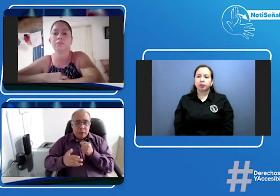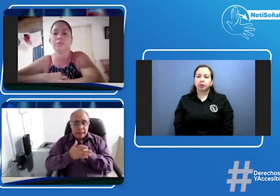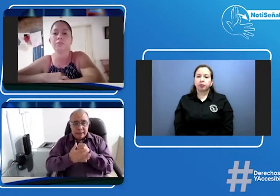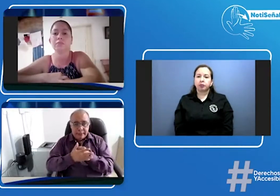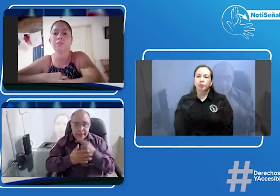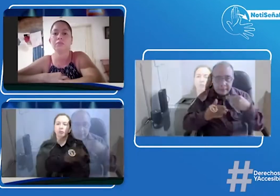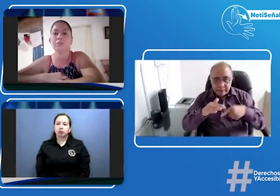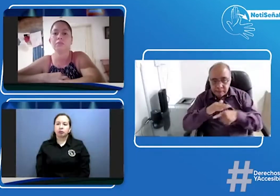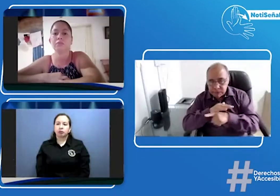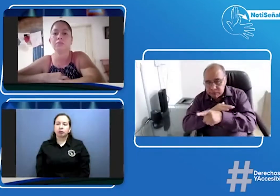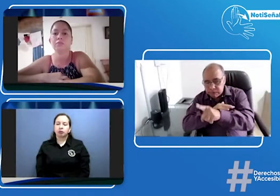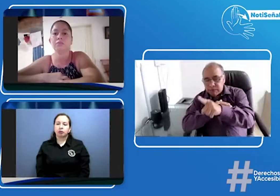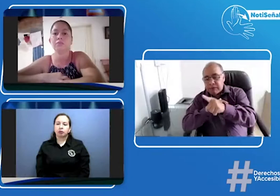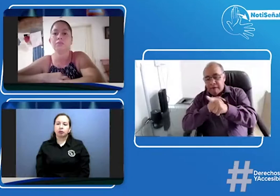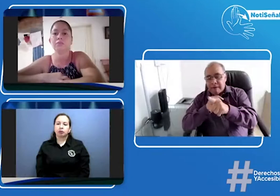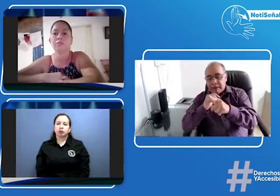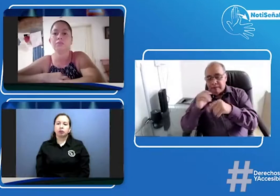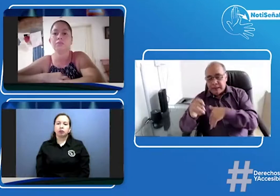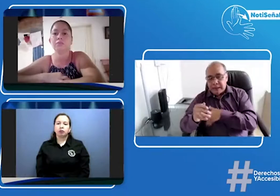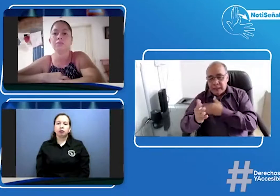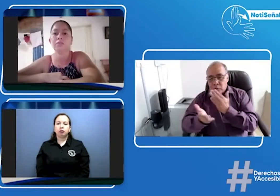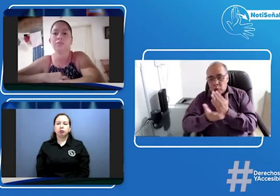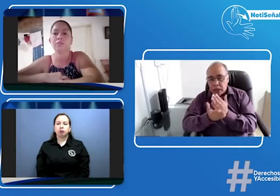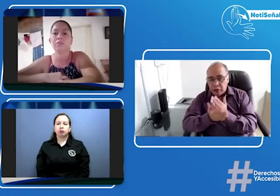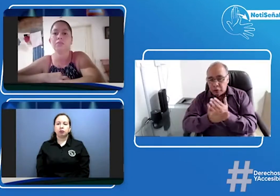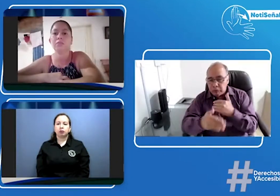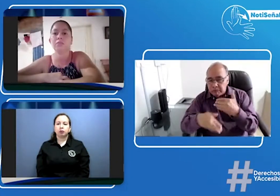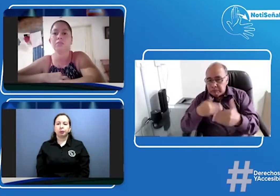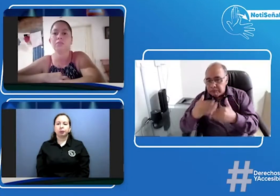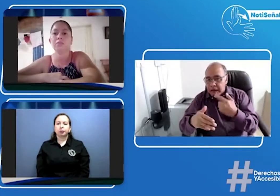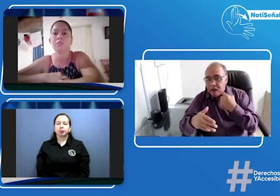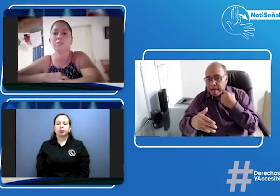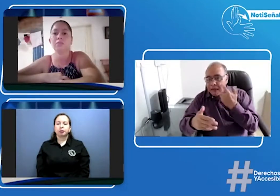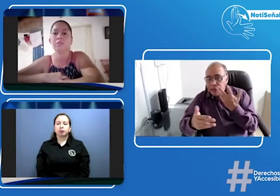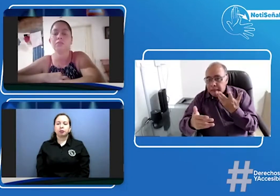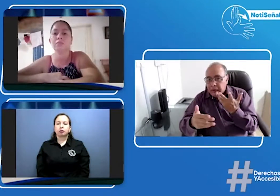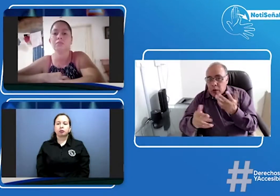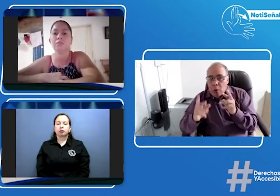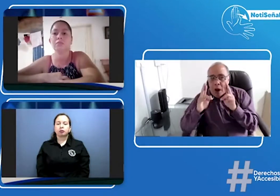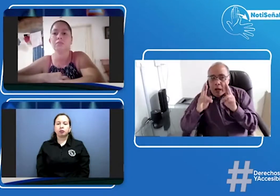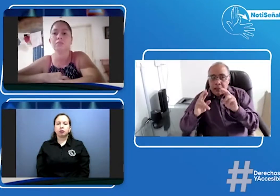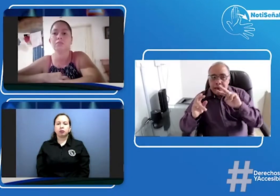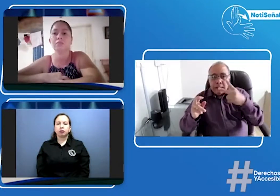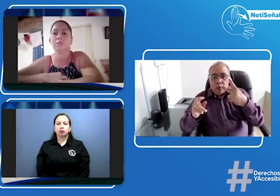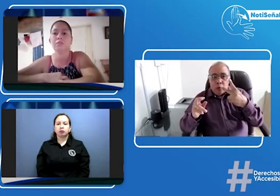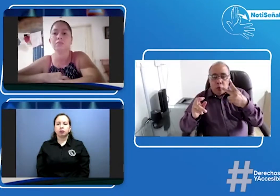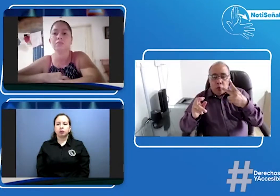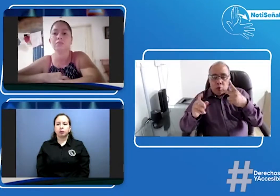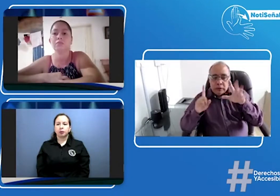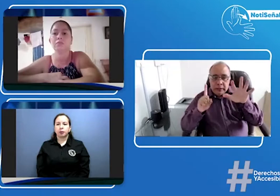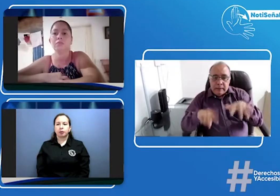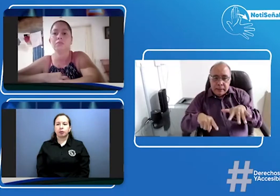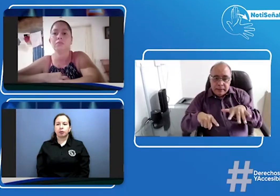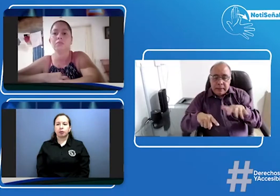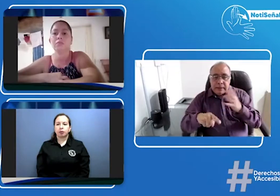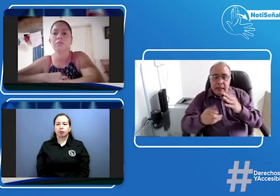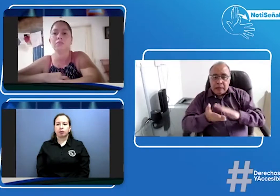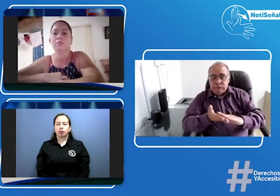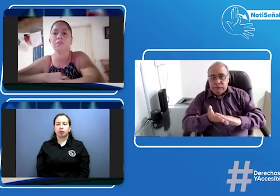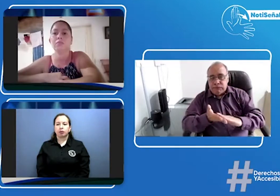ok bueno vamos a ver nosotros desde nuestra parte qué podemos hacer con Ministerio de Educación pues para